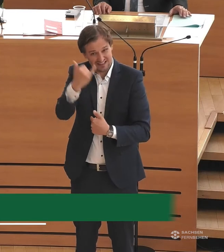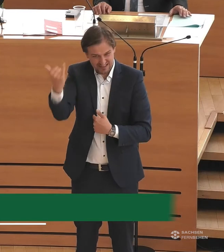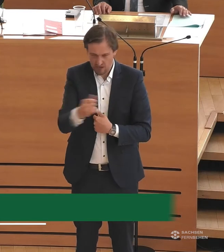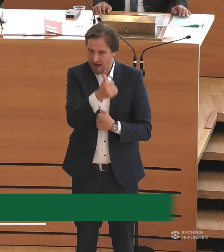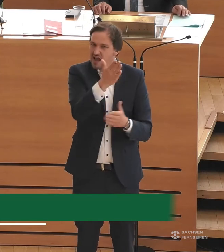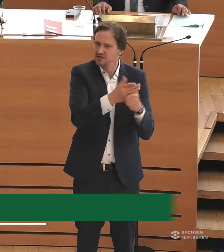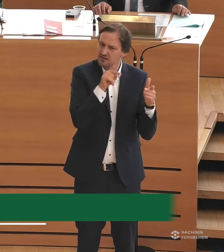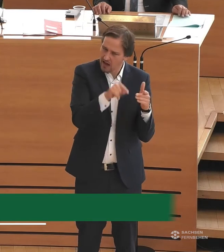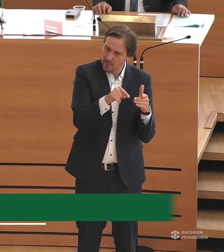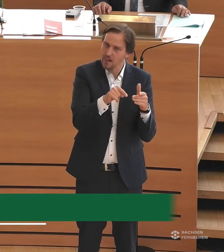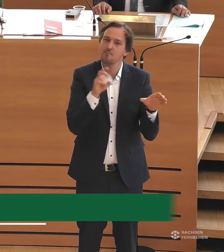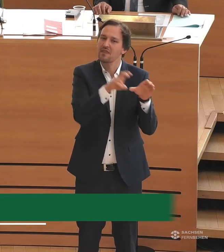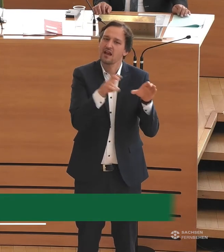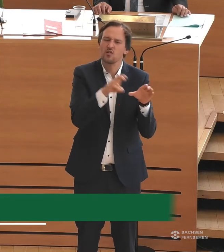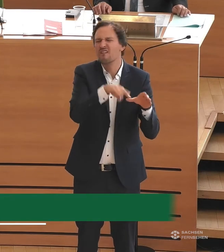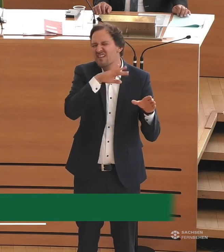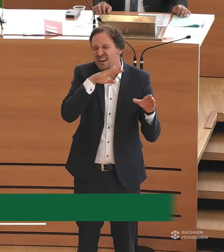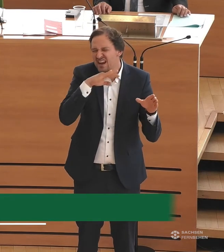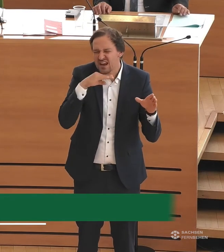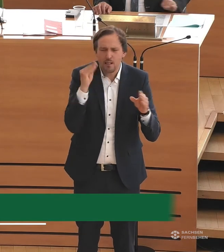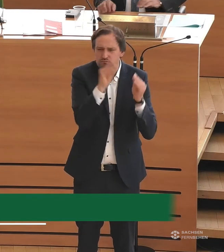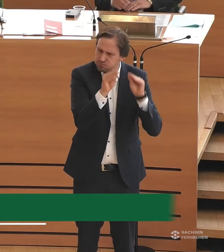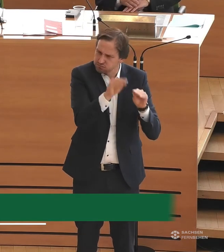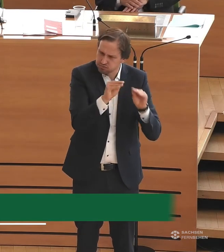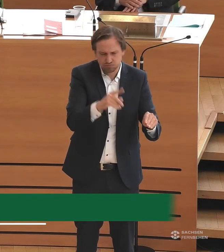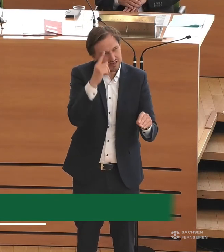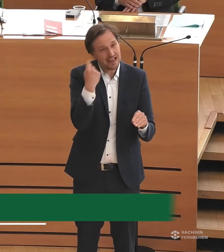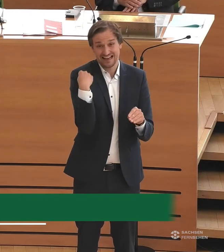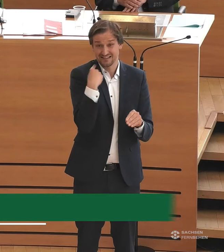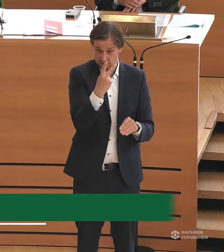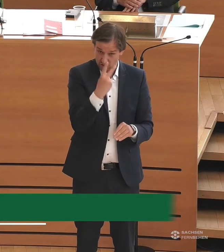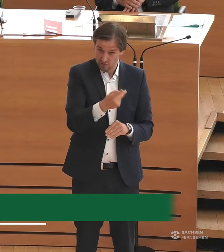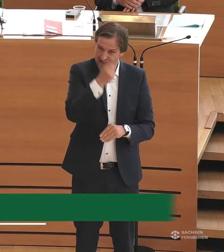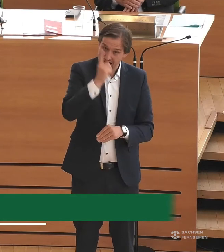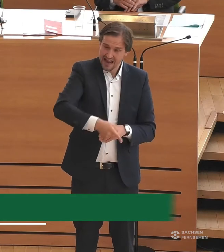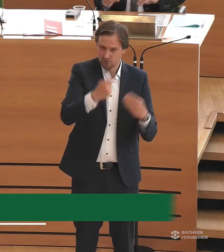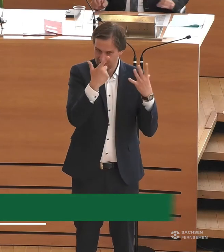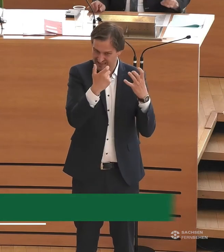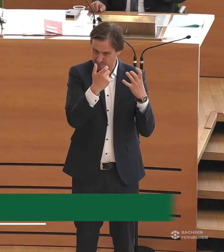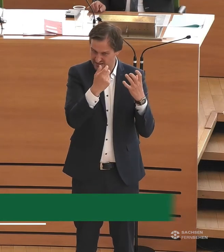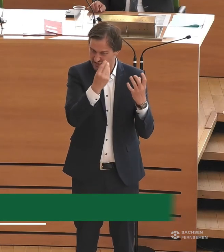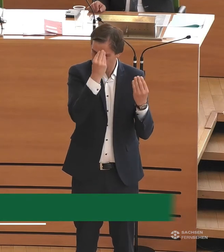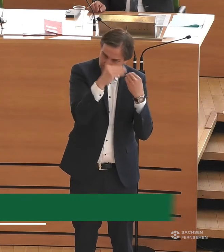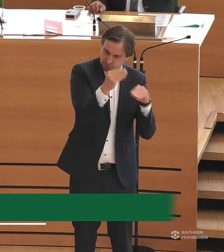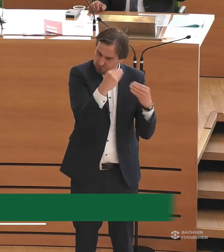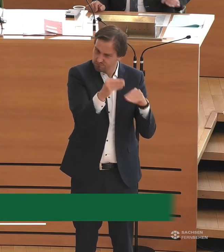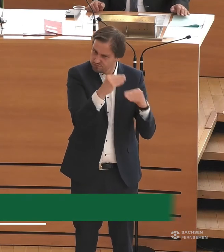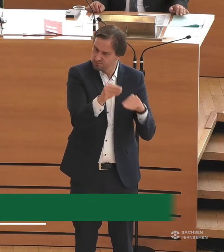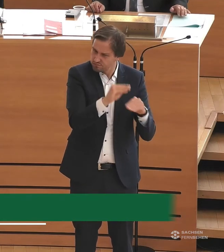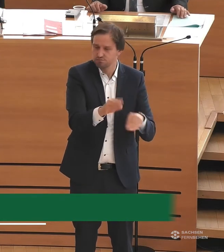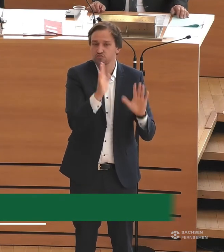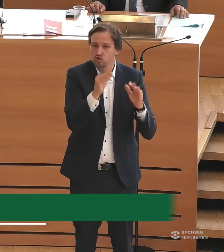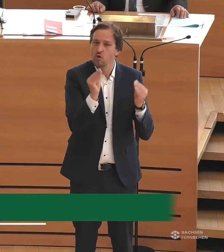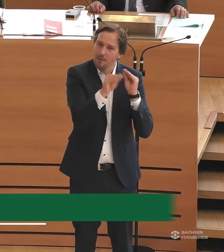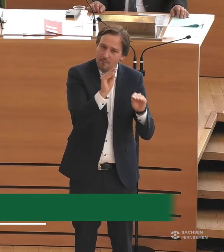Beteiligungsmöglichkeit wird ganz rege genutzt. Ich habe gestern reingeschaut, da waren es, glaube ich, so 170 Beiträge. Und ich